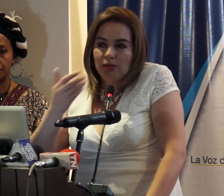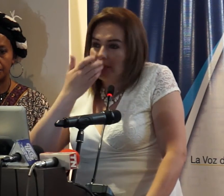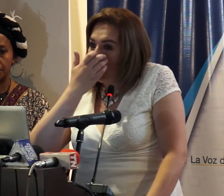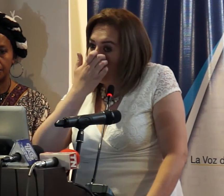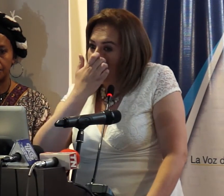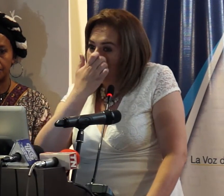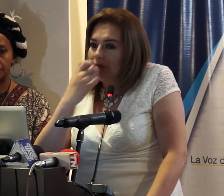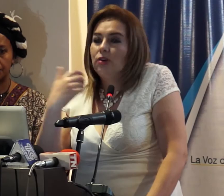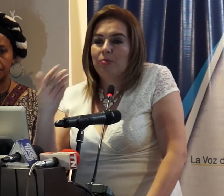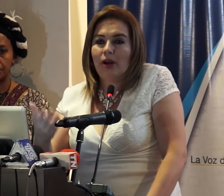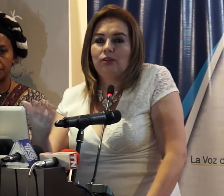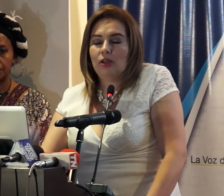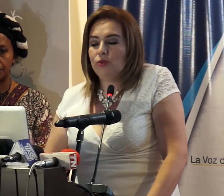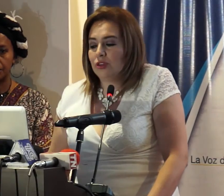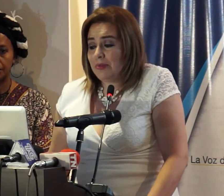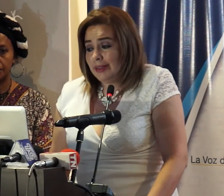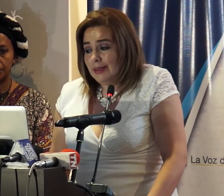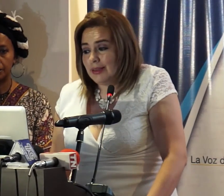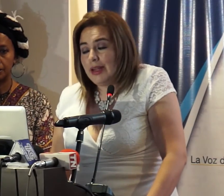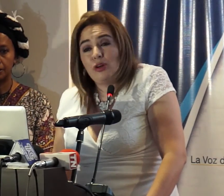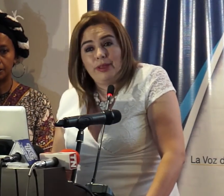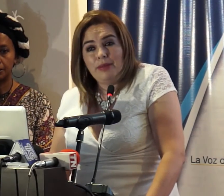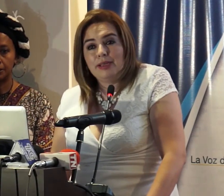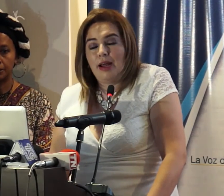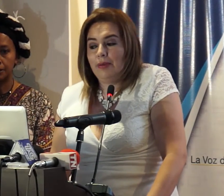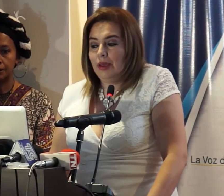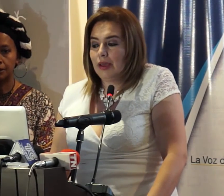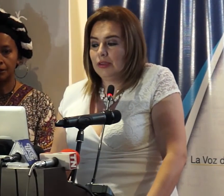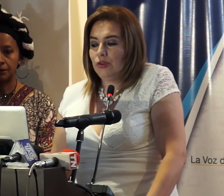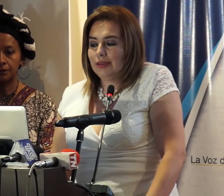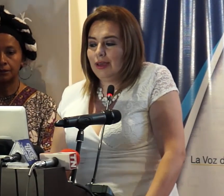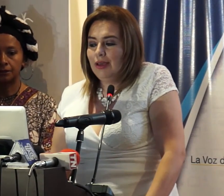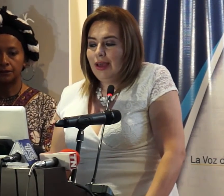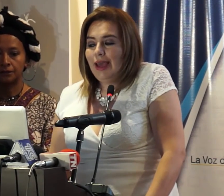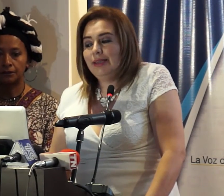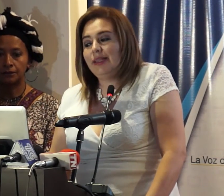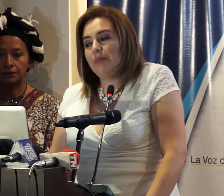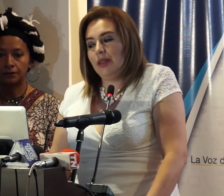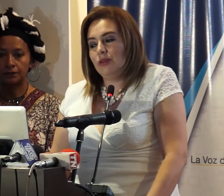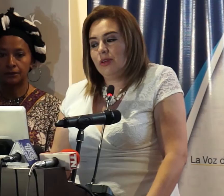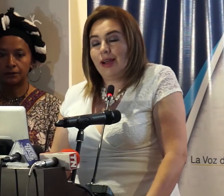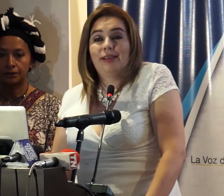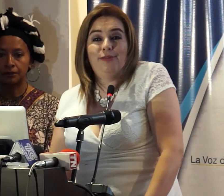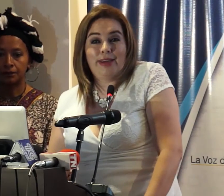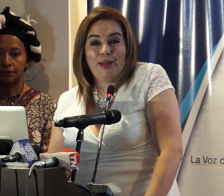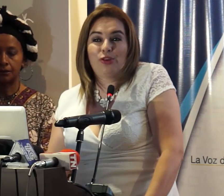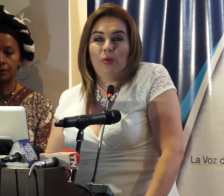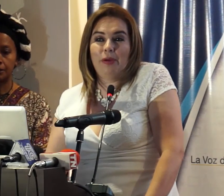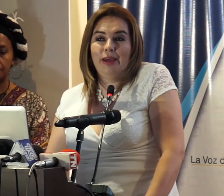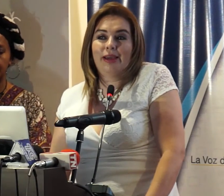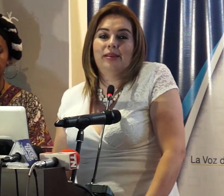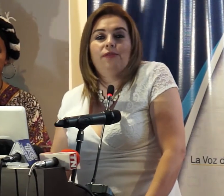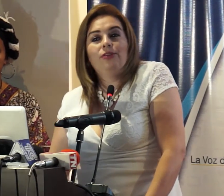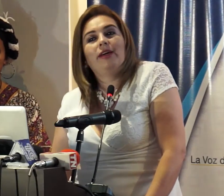recomendación desde luego es incorporar estos anuncios de advertencias la novedad más grave en esto es que existen medios clasificados